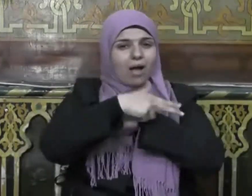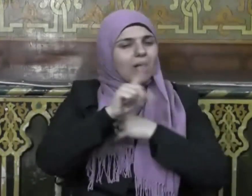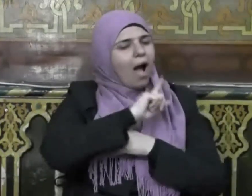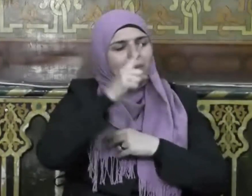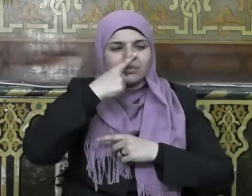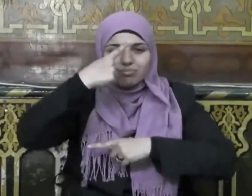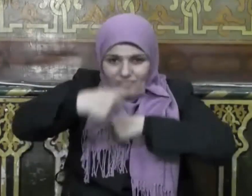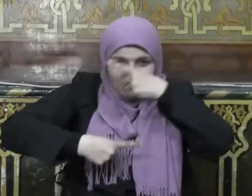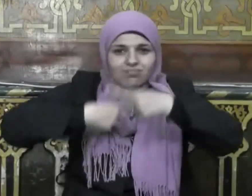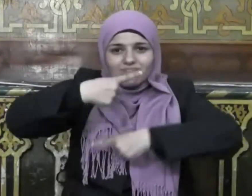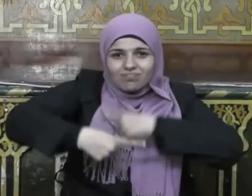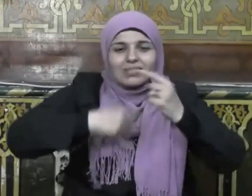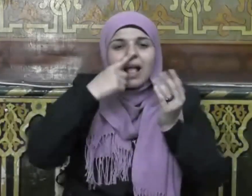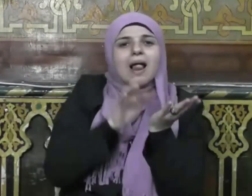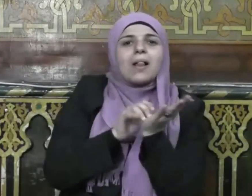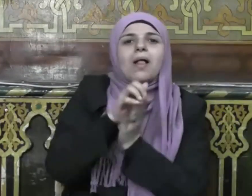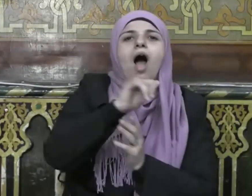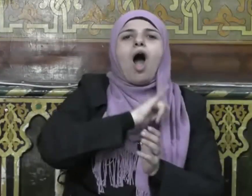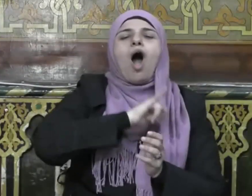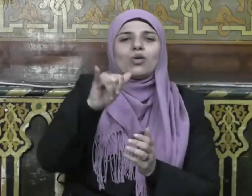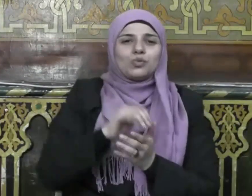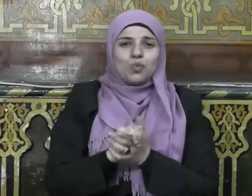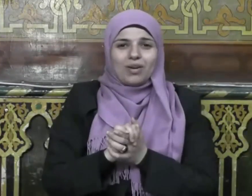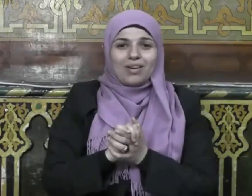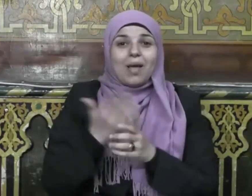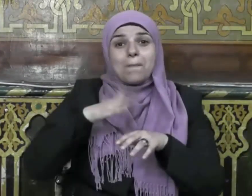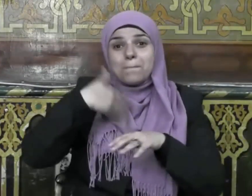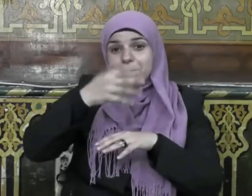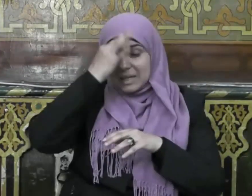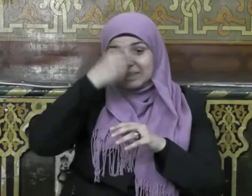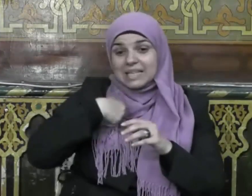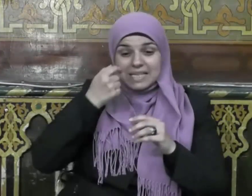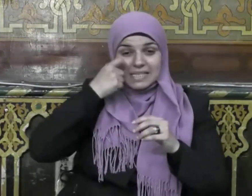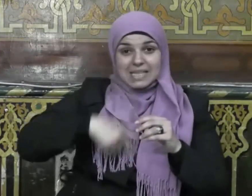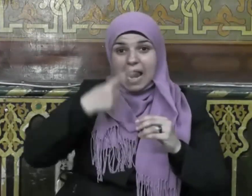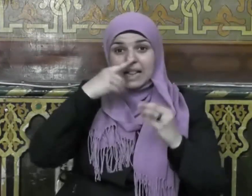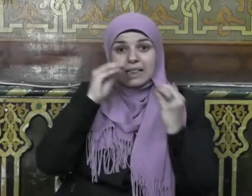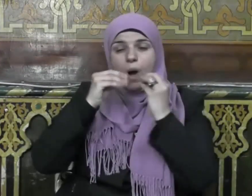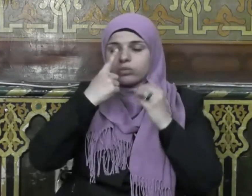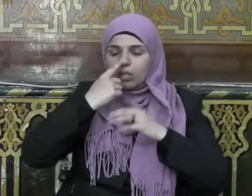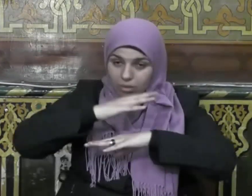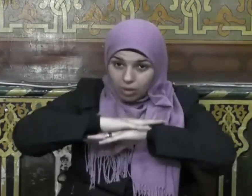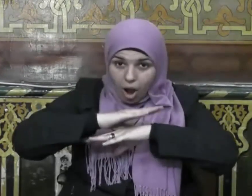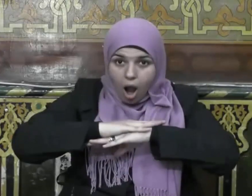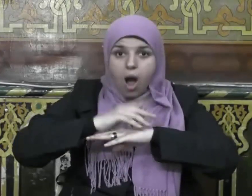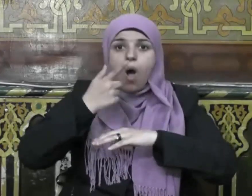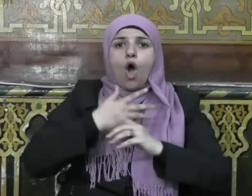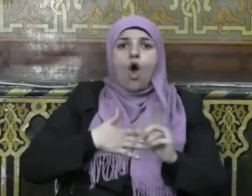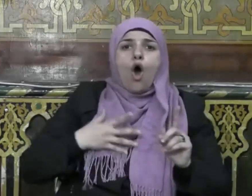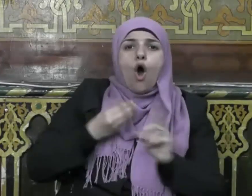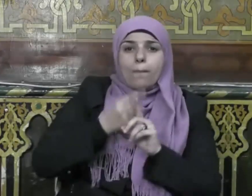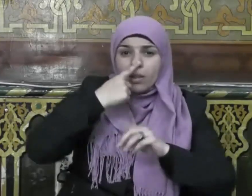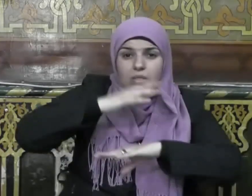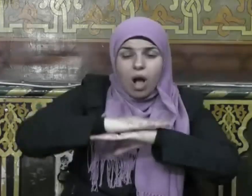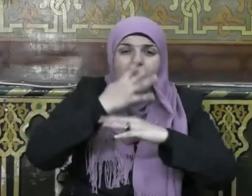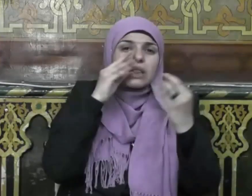عن ذلك بعد رمضان فإذا معتاد الإنسان على الطاعة وأحبها وألفها في